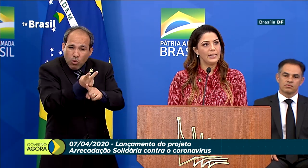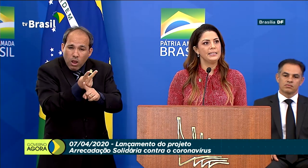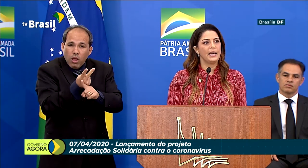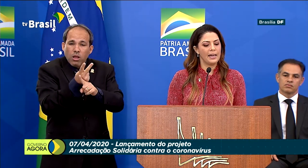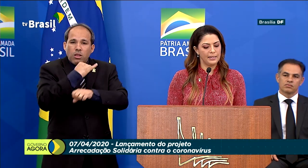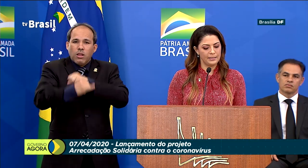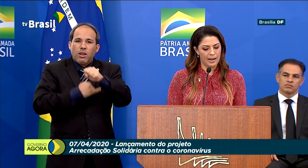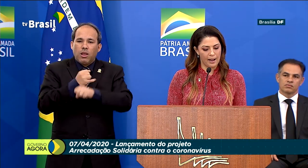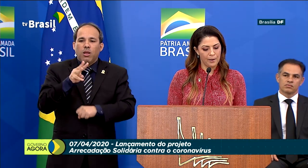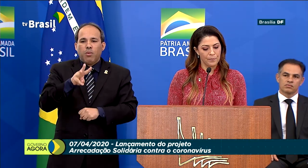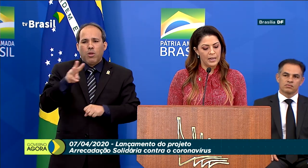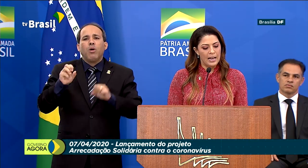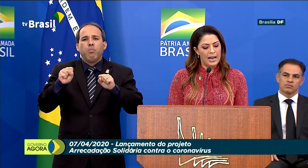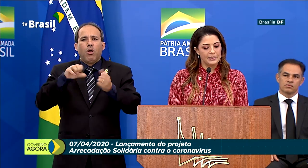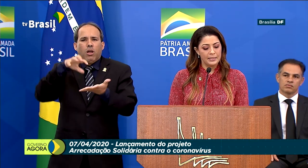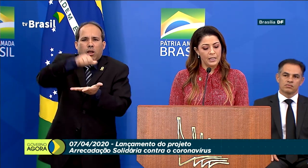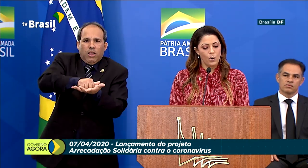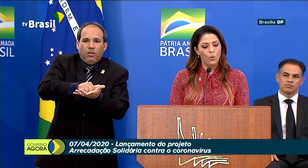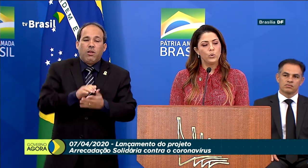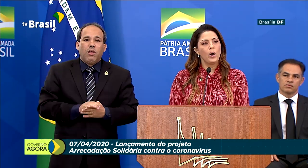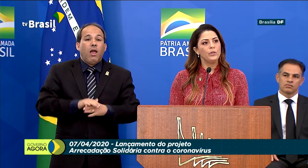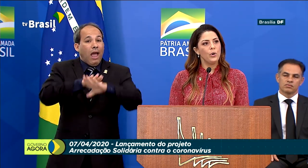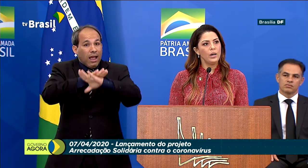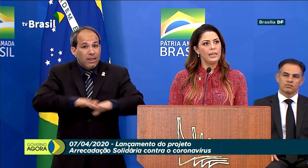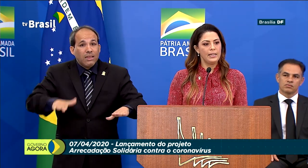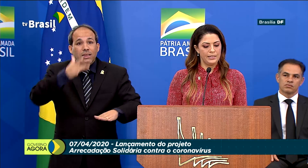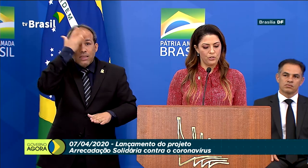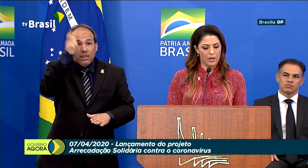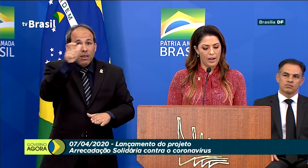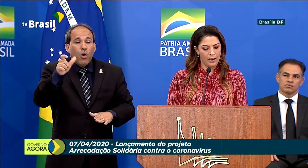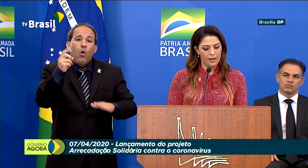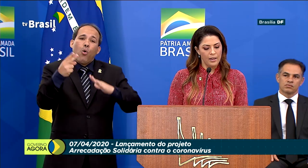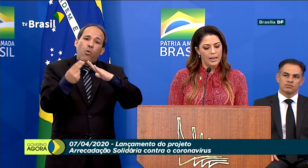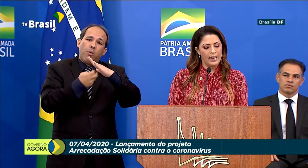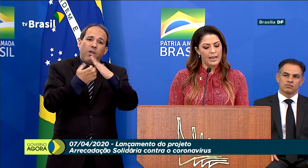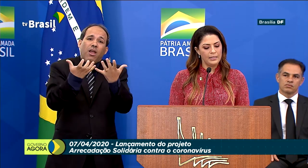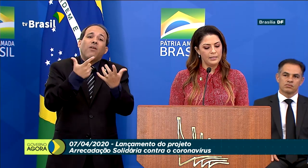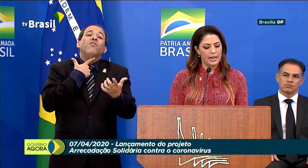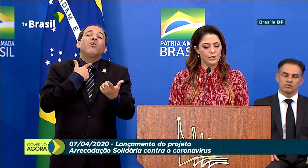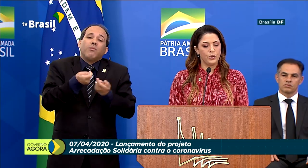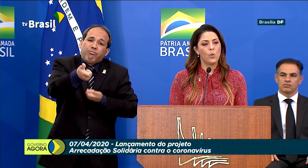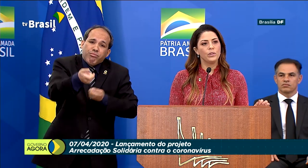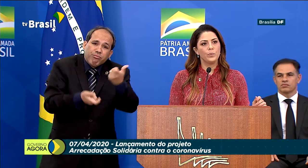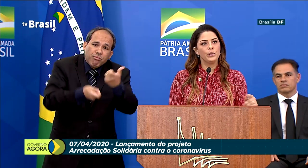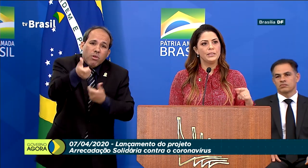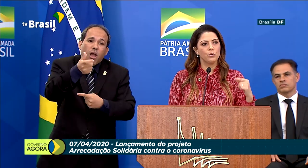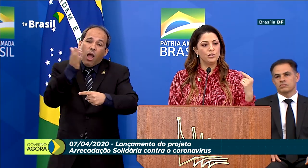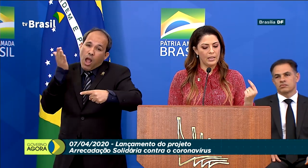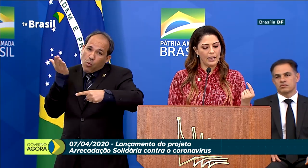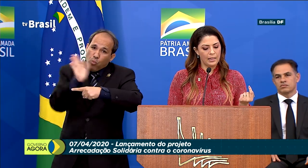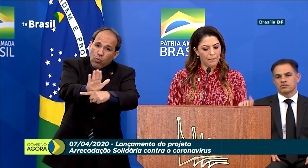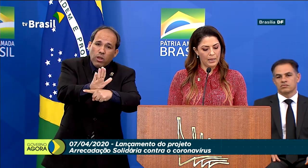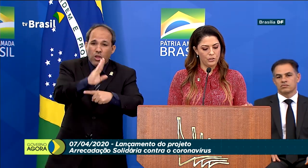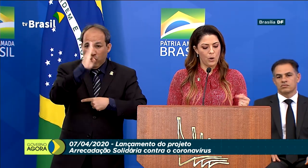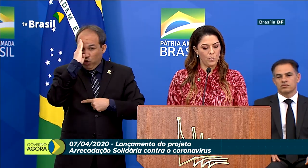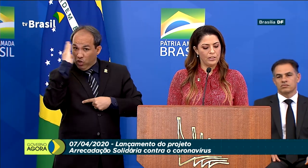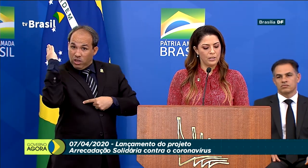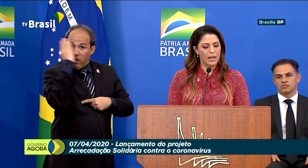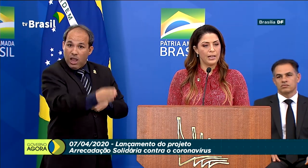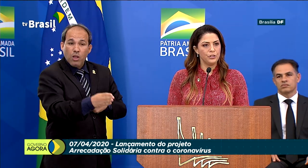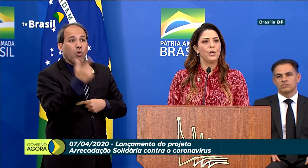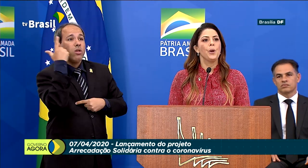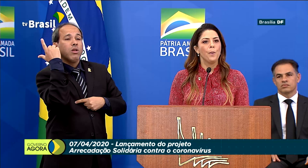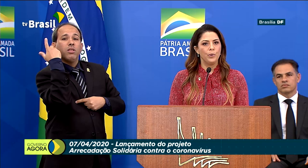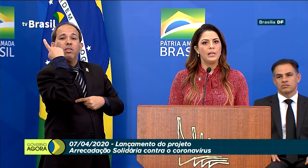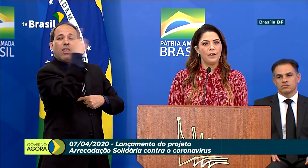página e se cadastrar. Assim, o doador que desejar realizar a sua contribuição diretamente a